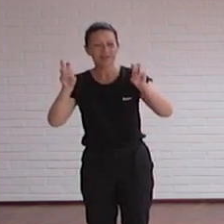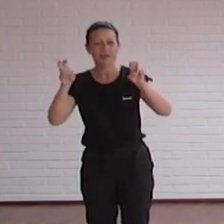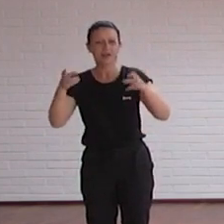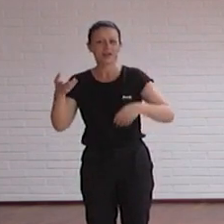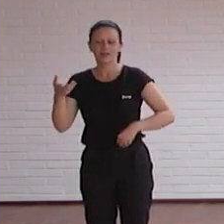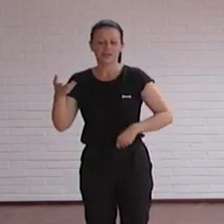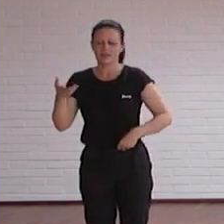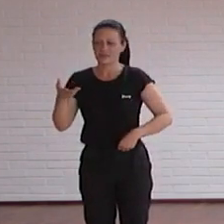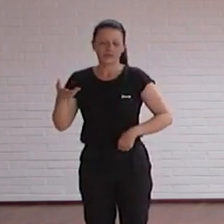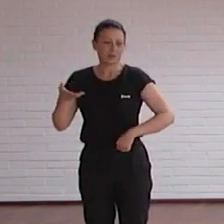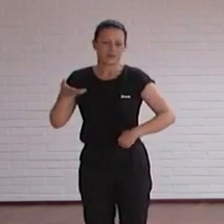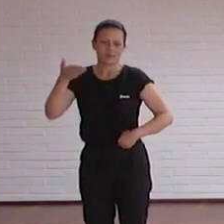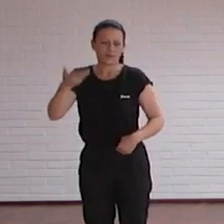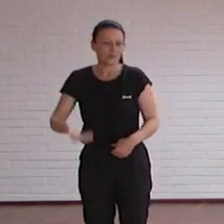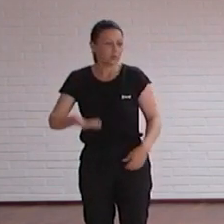señor